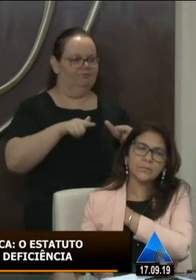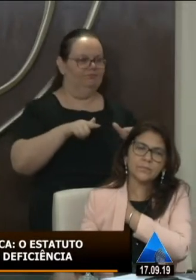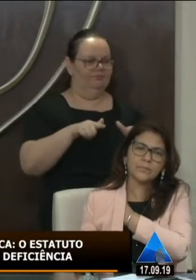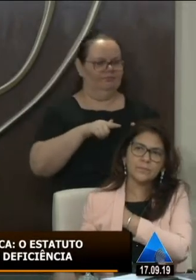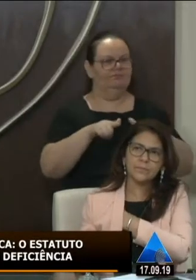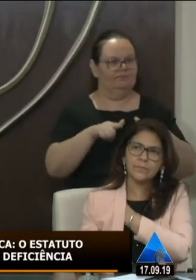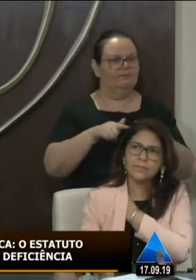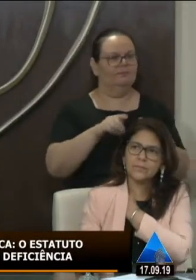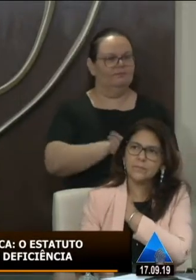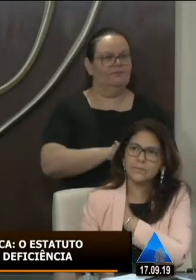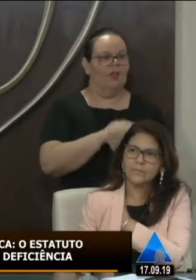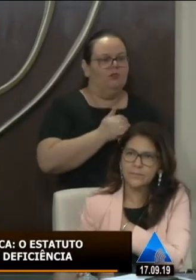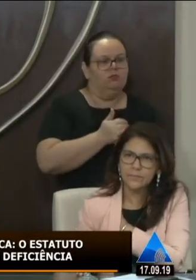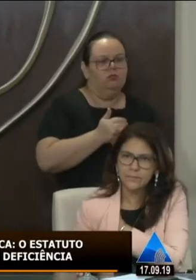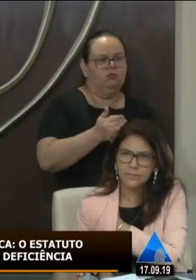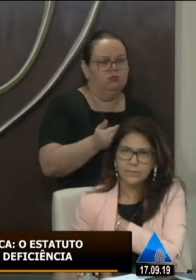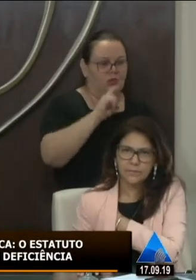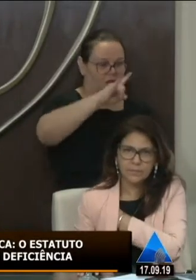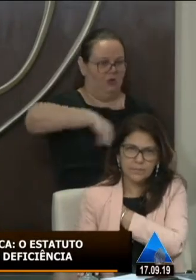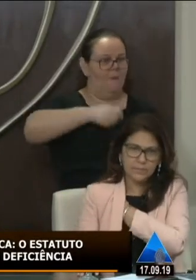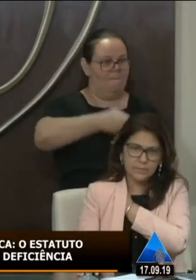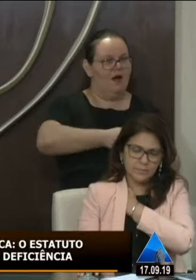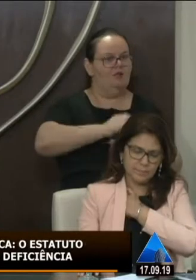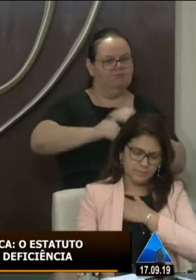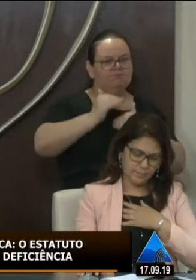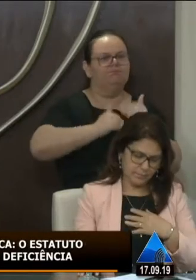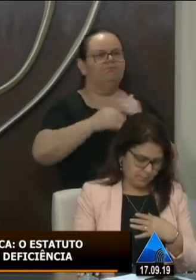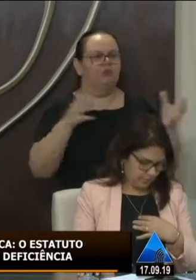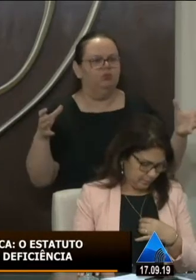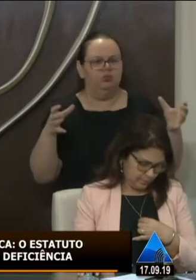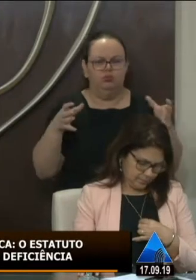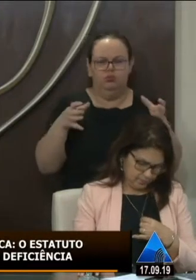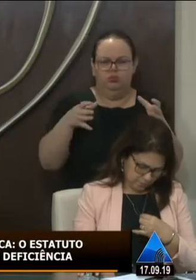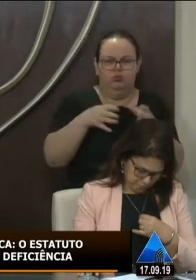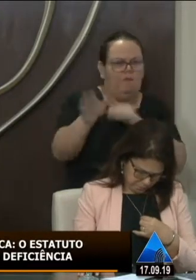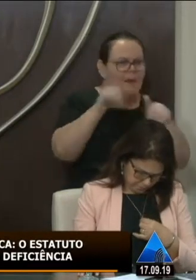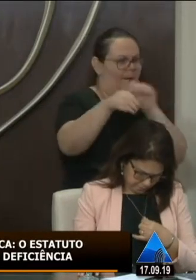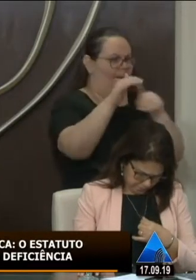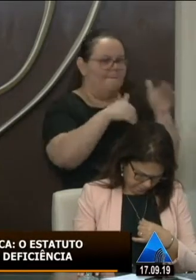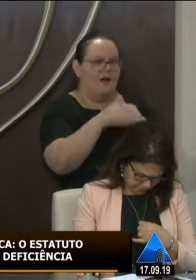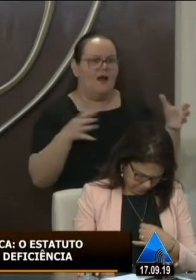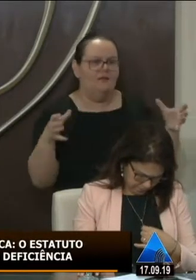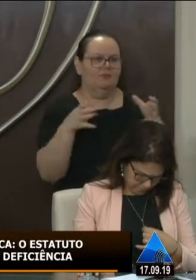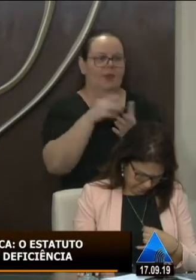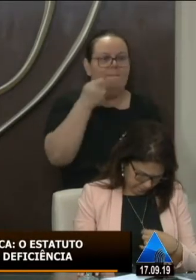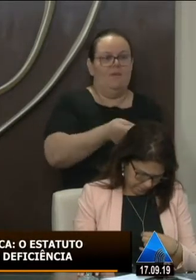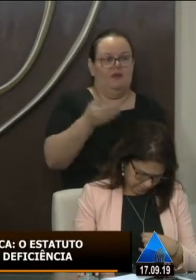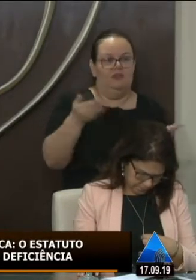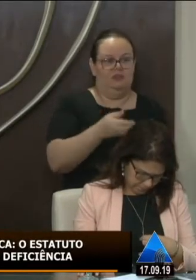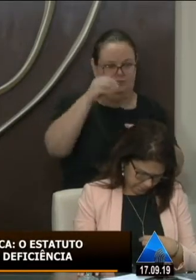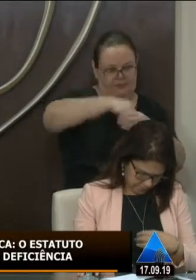trabalhado no sentido de transformar isso em um documento que pudesse reunir toda a legislação já aprovada